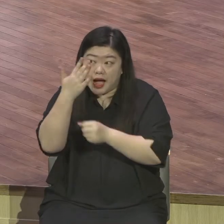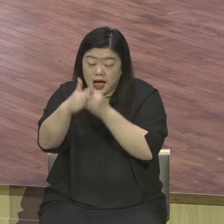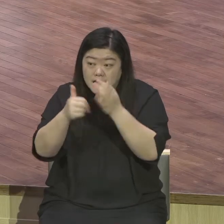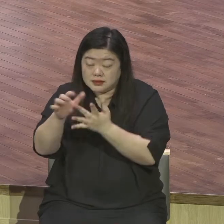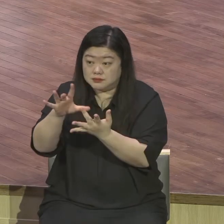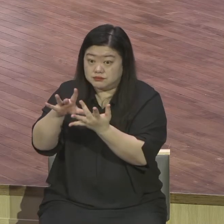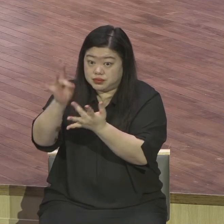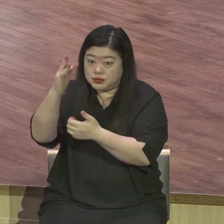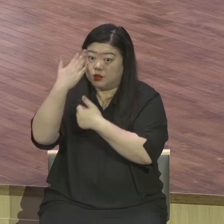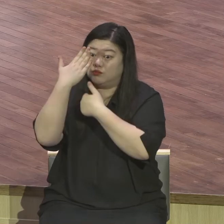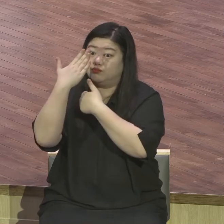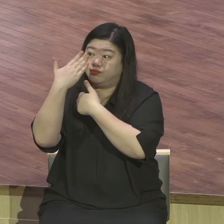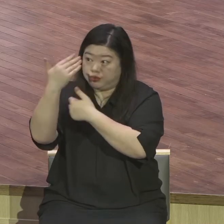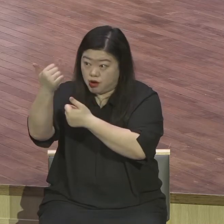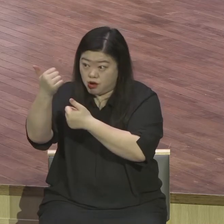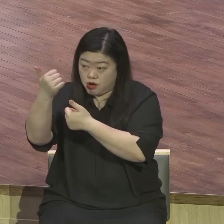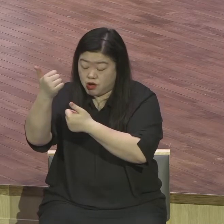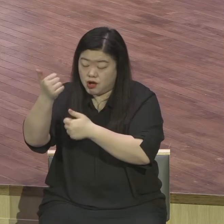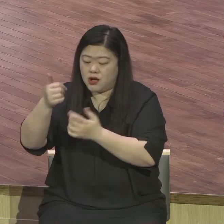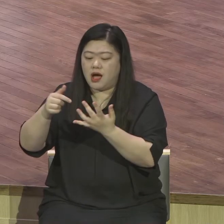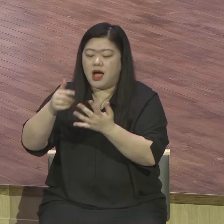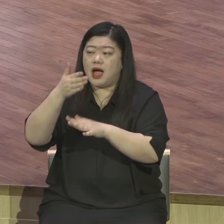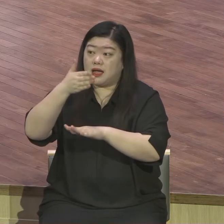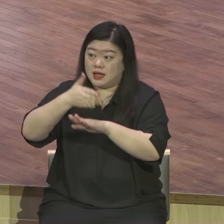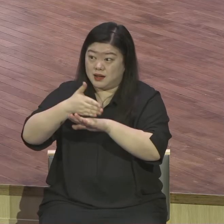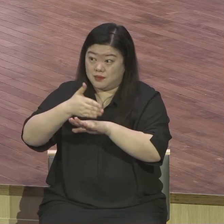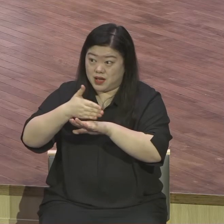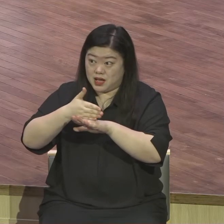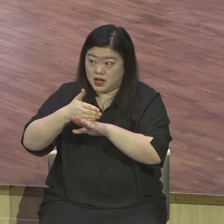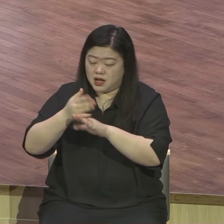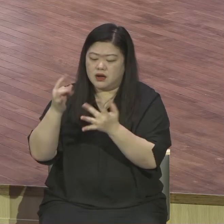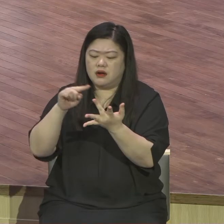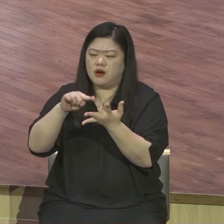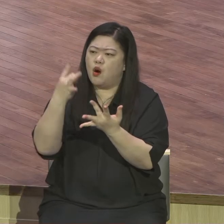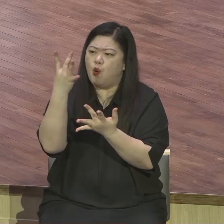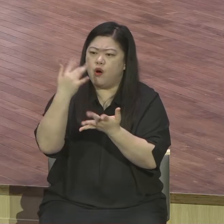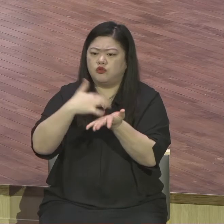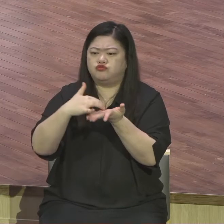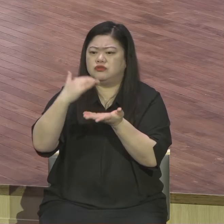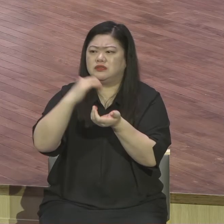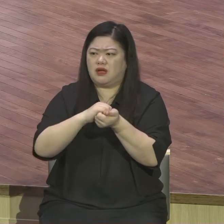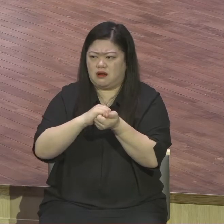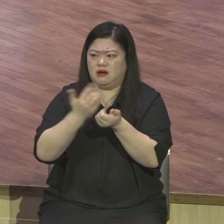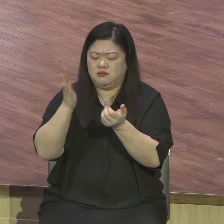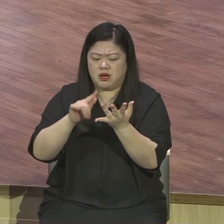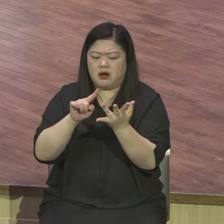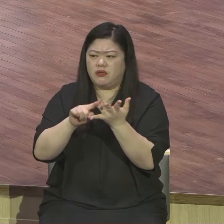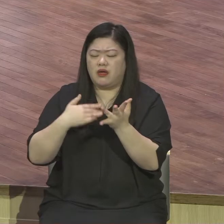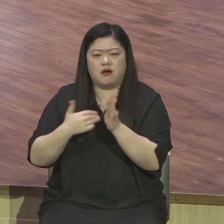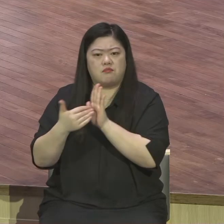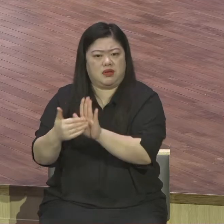것입니다 구원받은 것의 감정 마지막 다섯 부자는 성도의 견인입니다